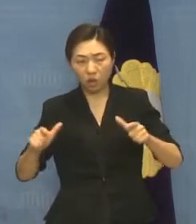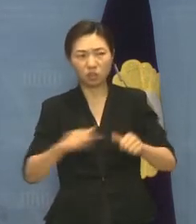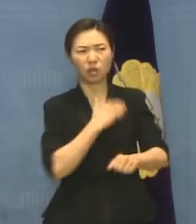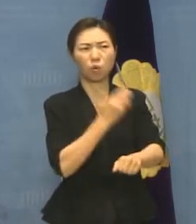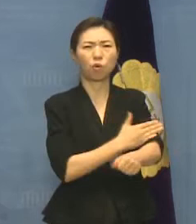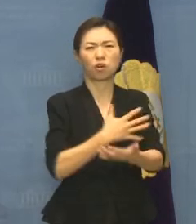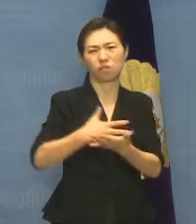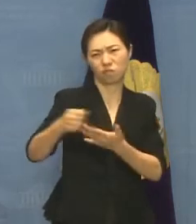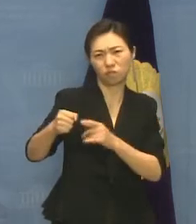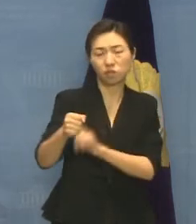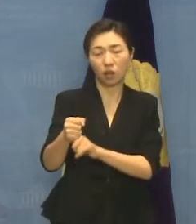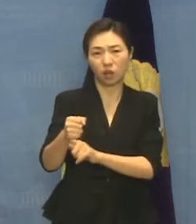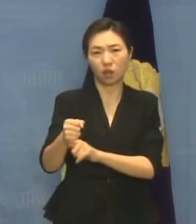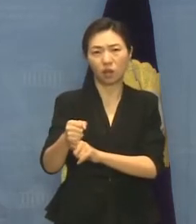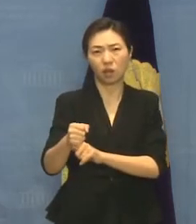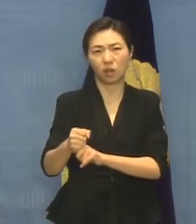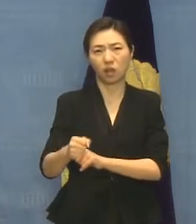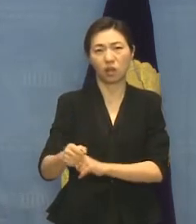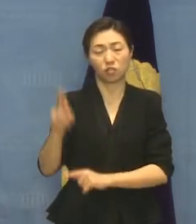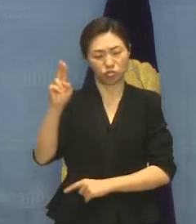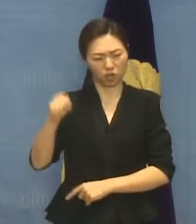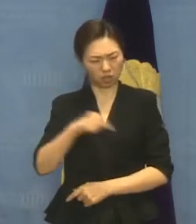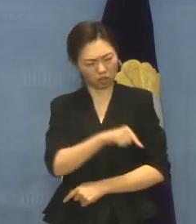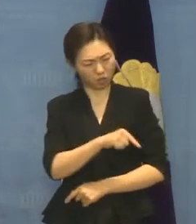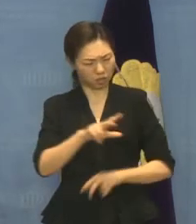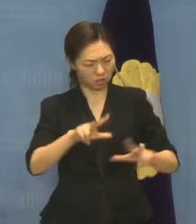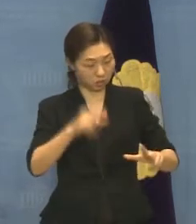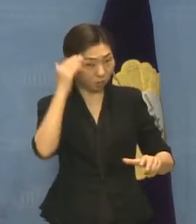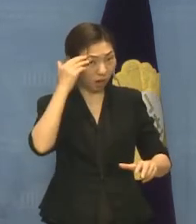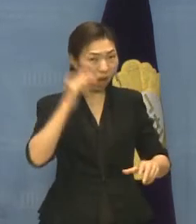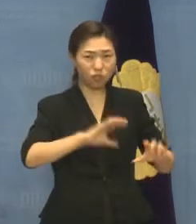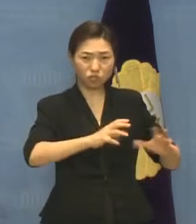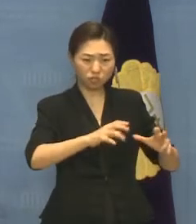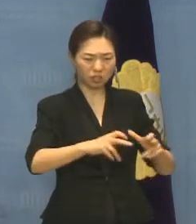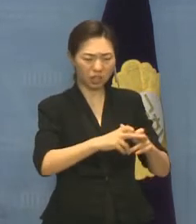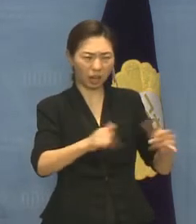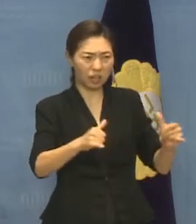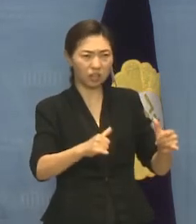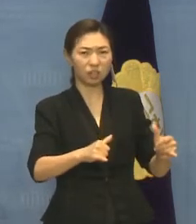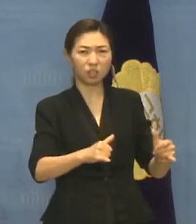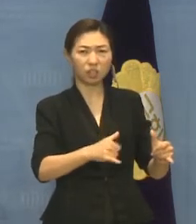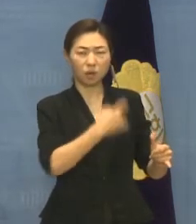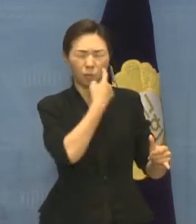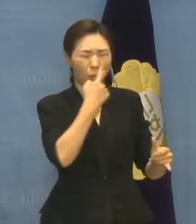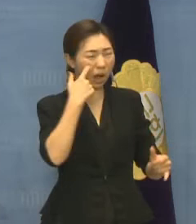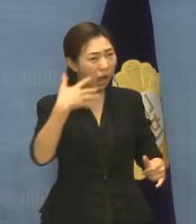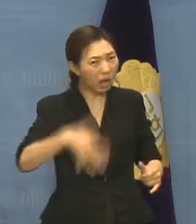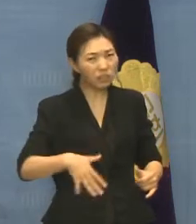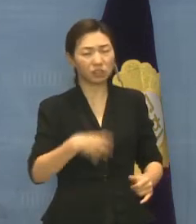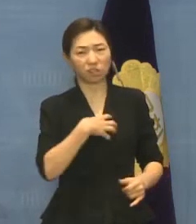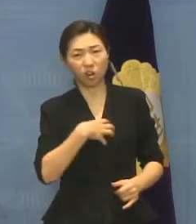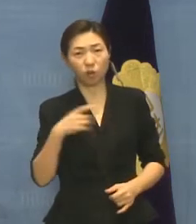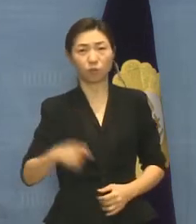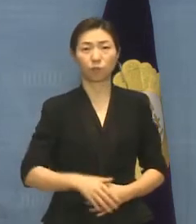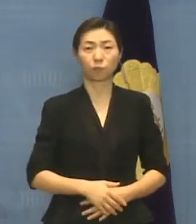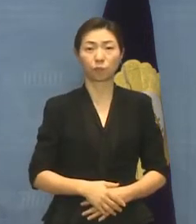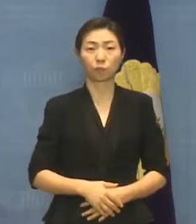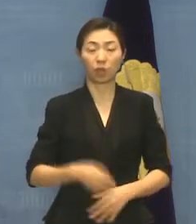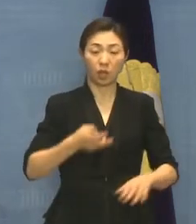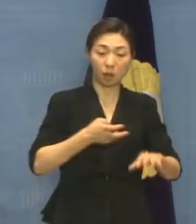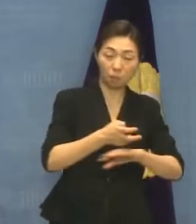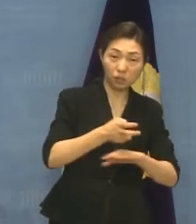깊은 우려를 덜어낸 바 있습니다. 이동권에 대한 접근 가능한 버스 등 여러 가지